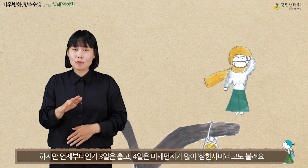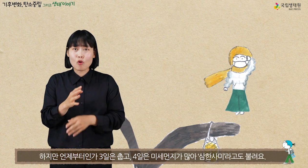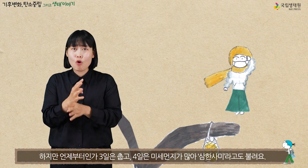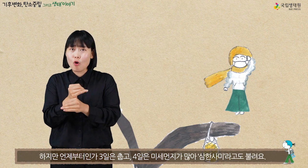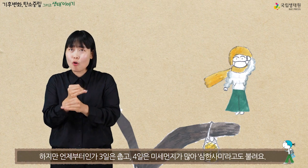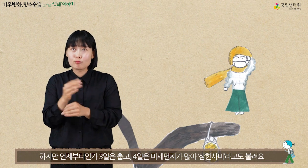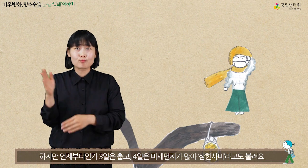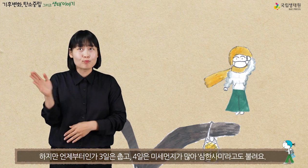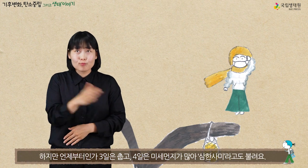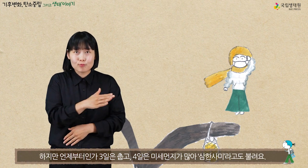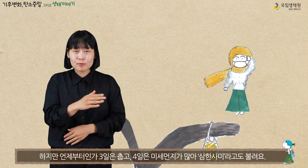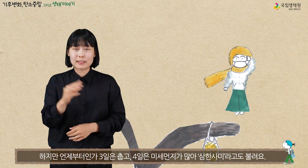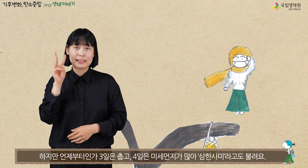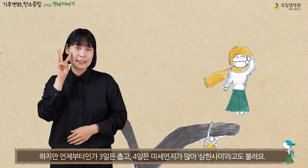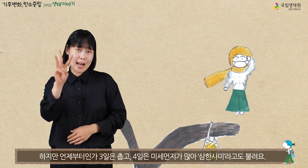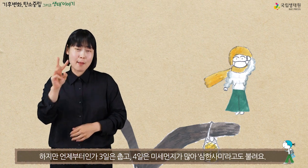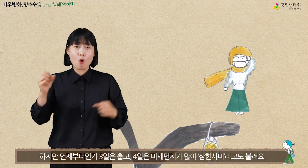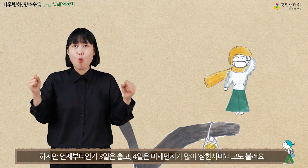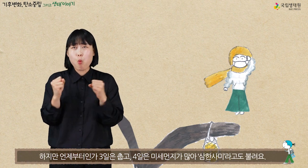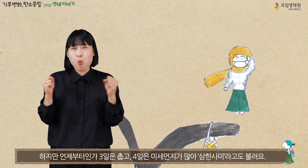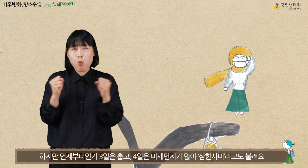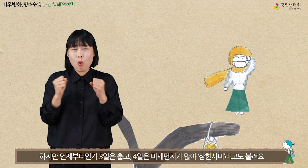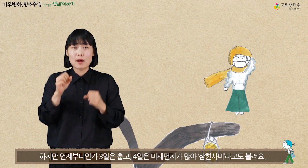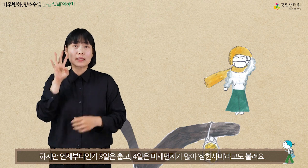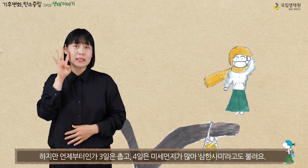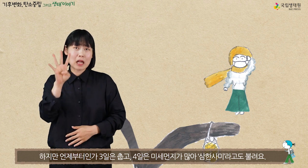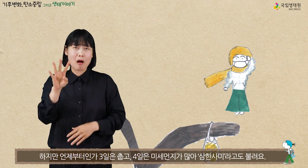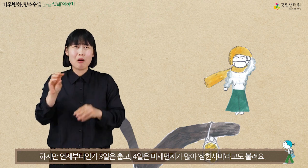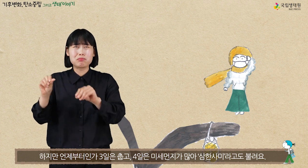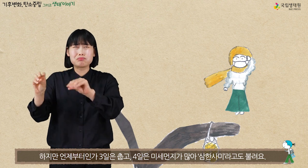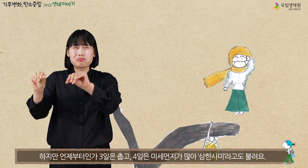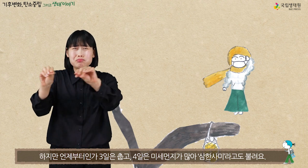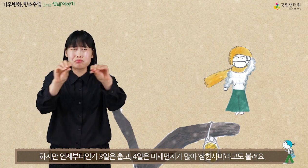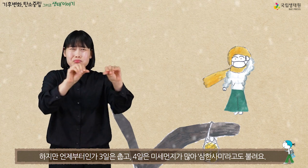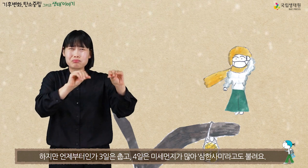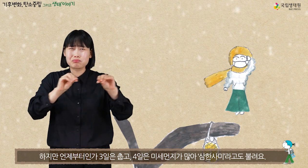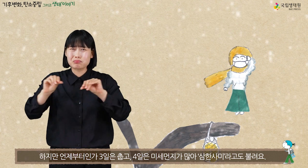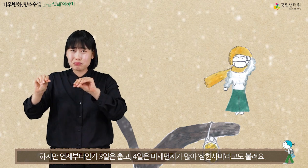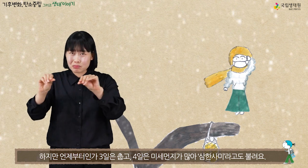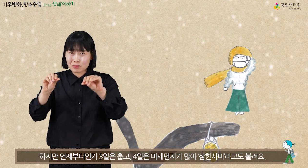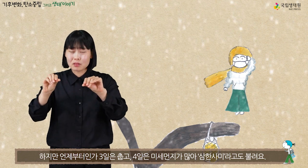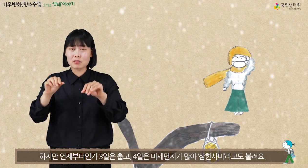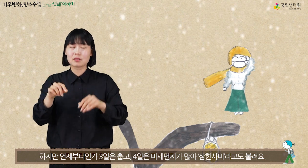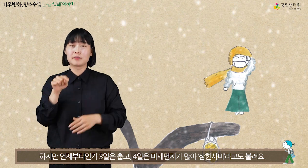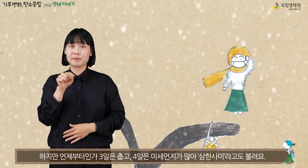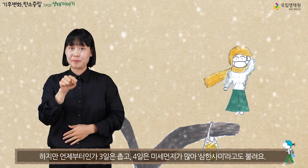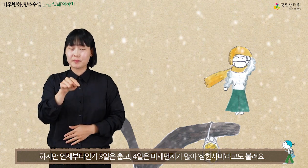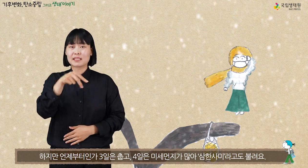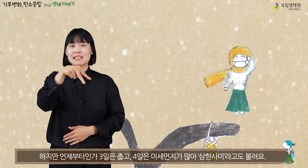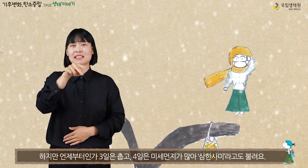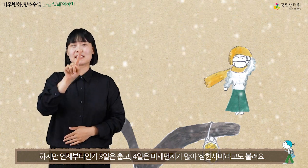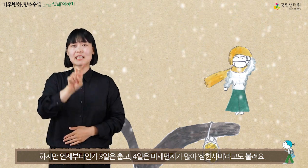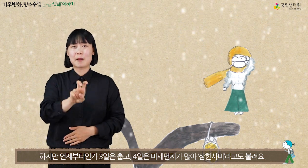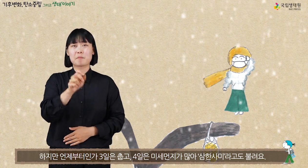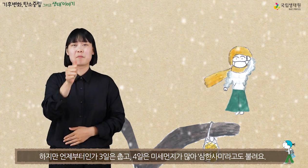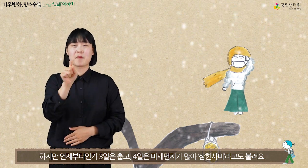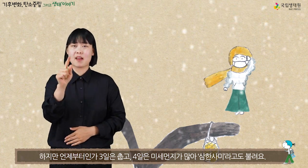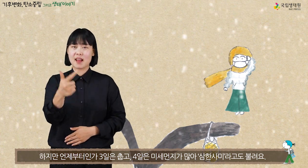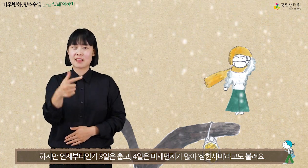하지만 언제부터인가 삼일은 춥고 사일은 미세먼지가 많아